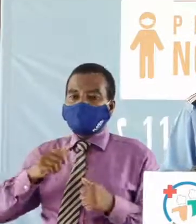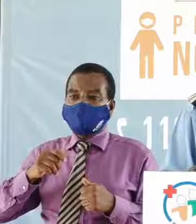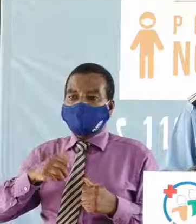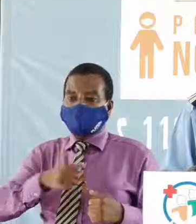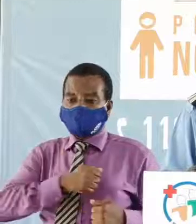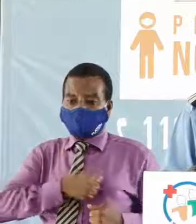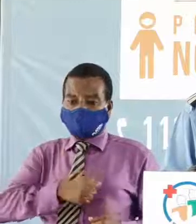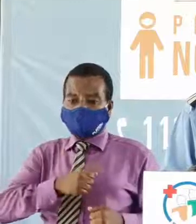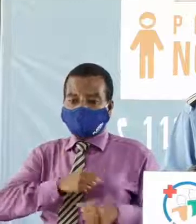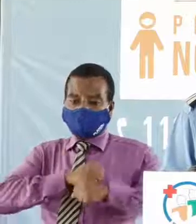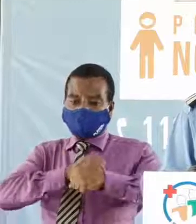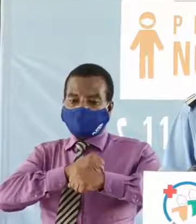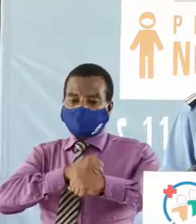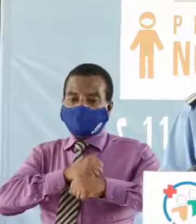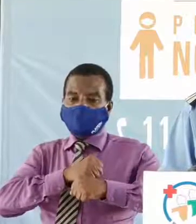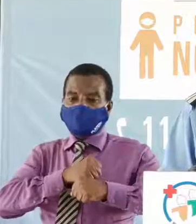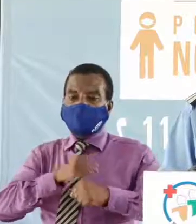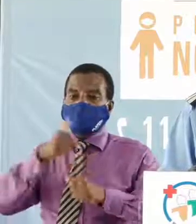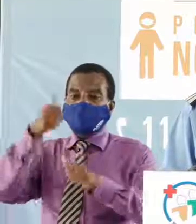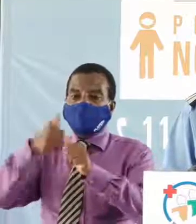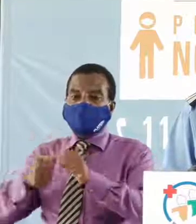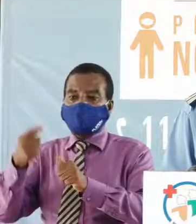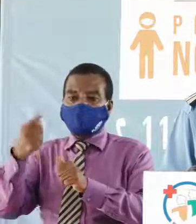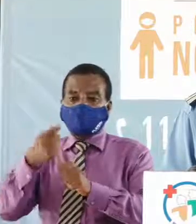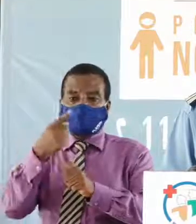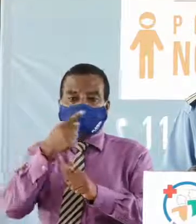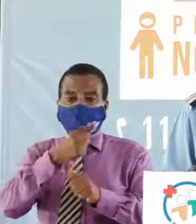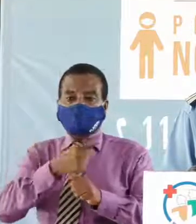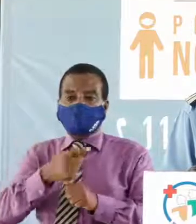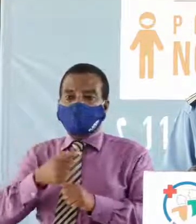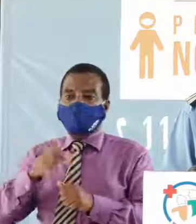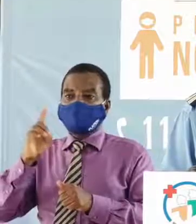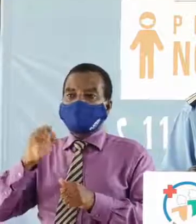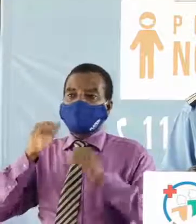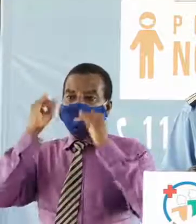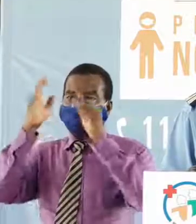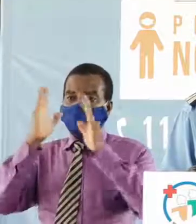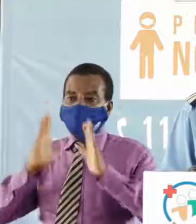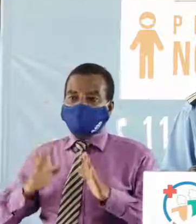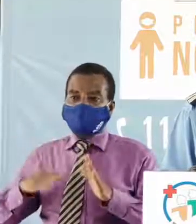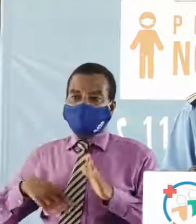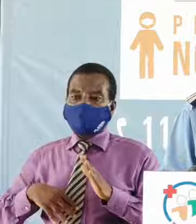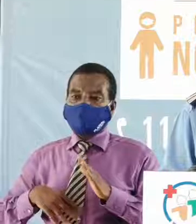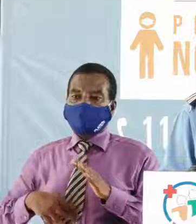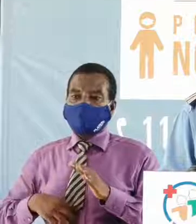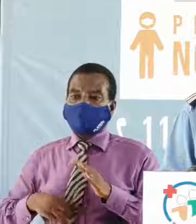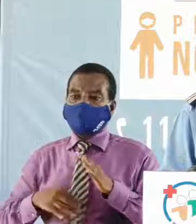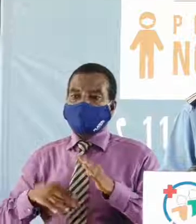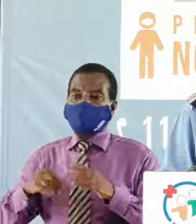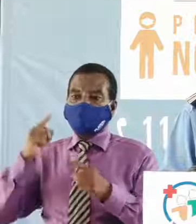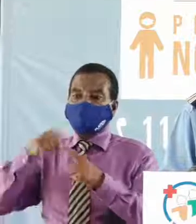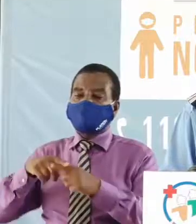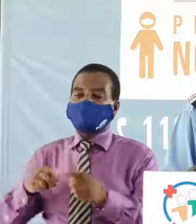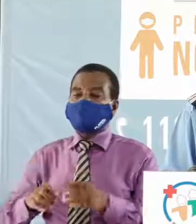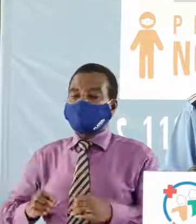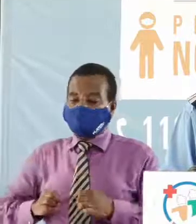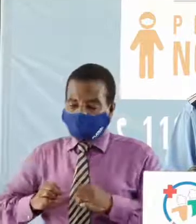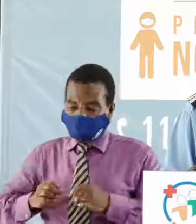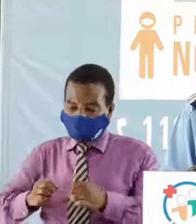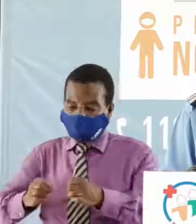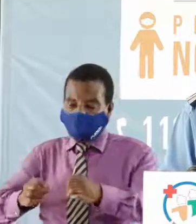défense et de sécurité, chacun et chacune de nos concitoyens, à un effort d'observation